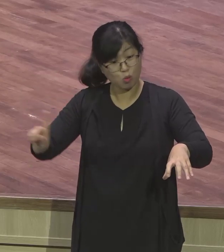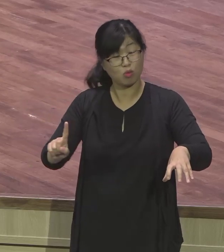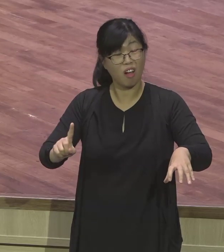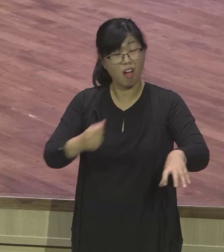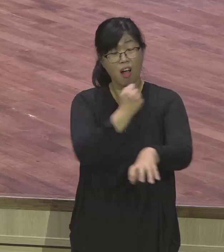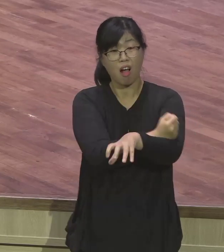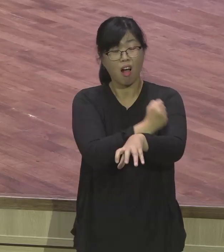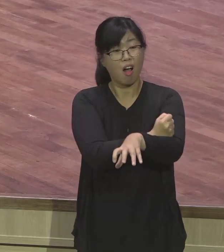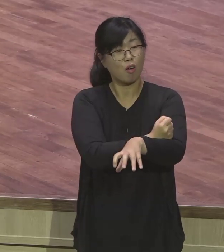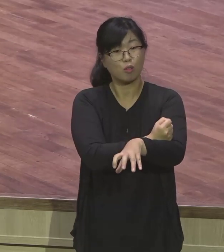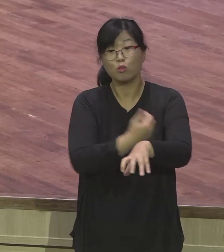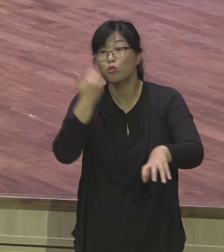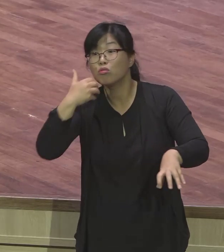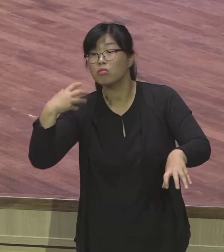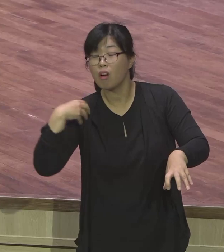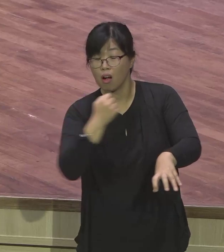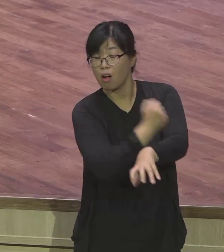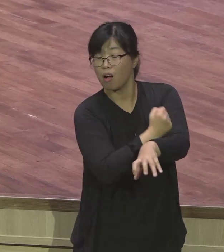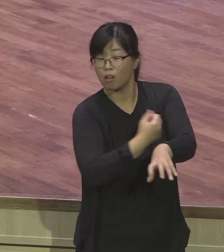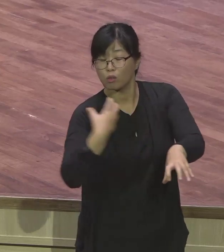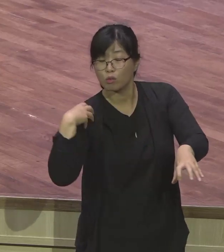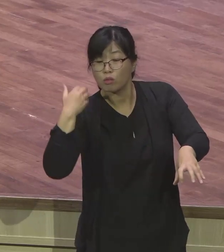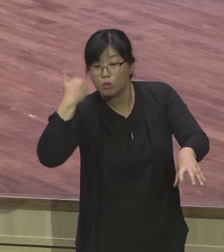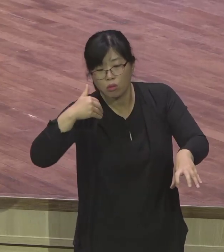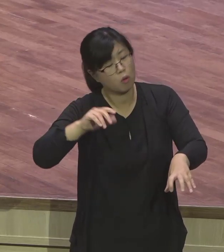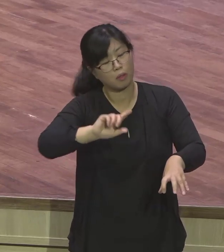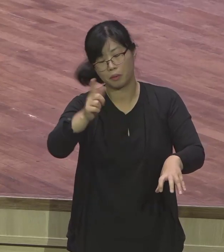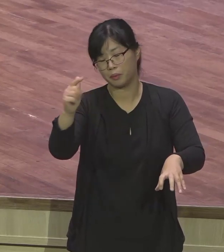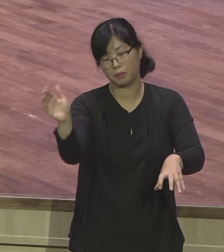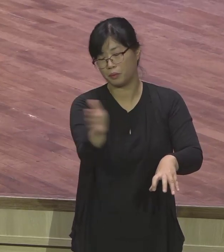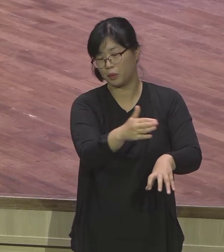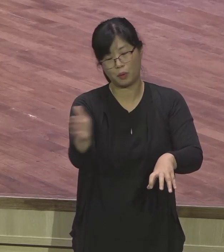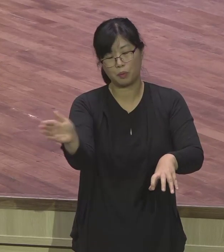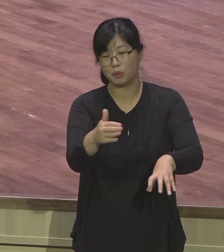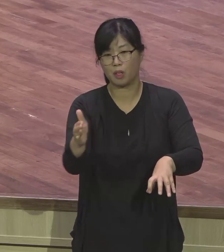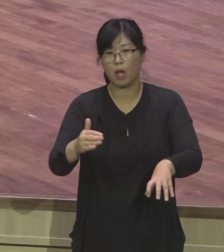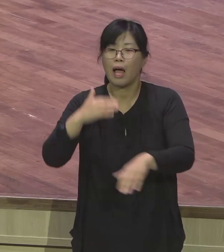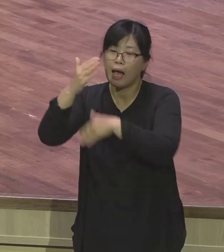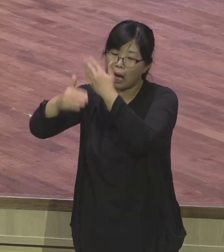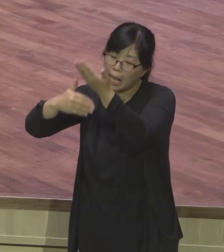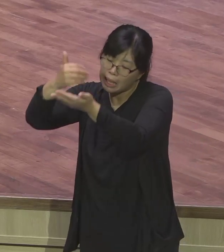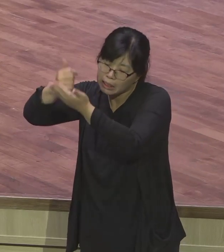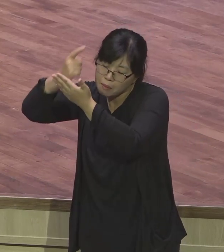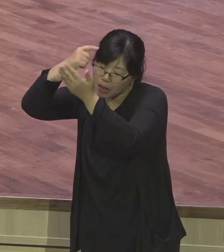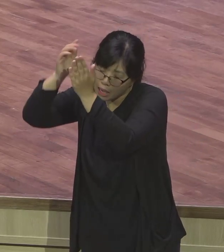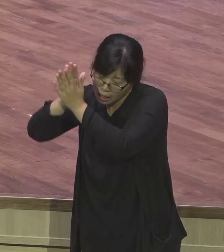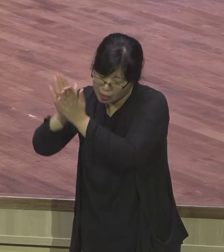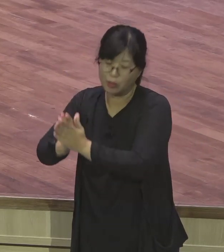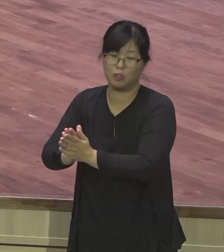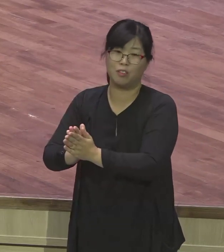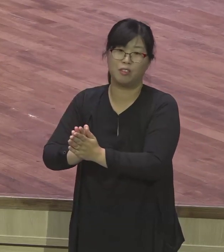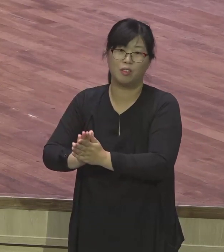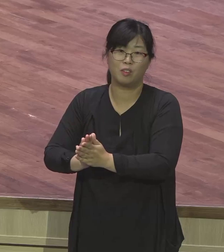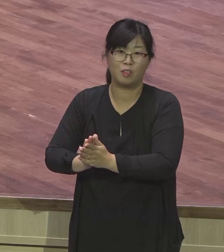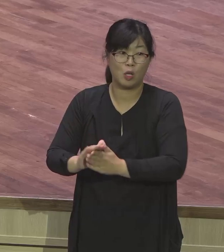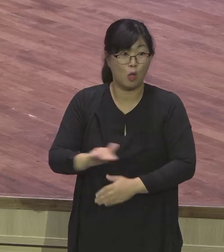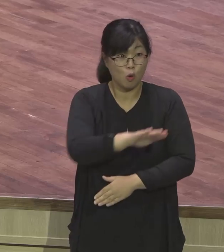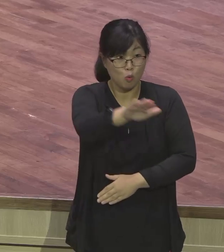그랬습니다. 단 한 명 또 부자가 없습니다. 신기하고 놀라고 아니 단 한 명 또 없다니까요.